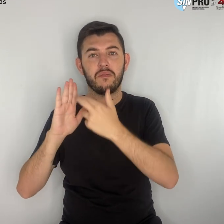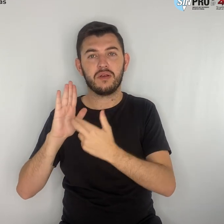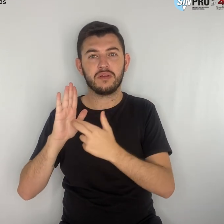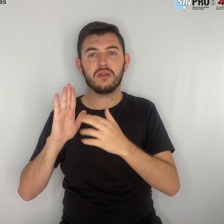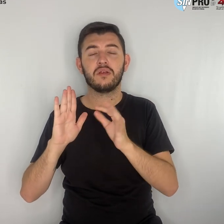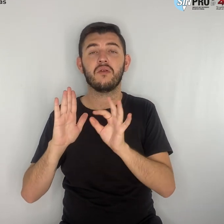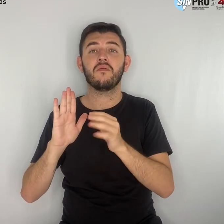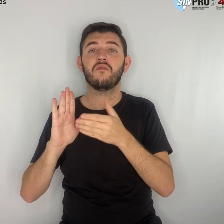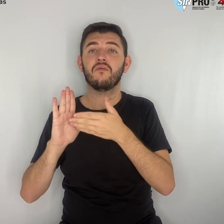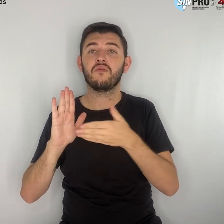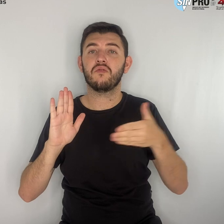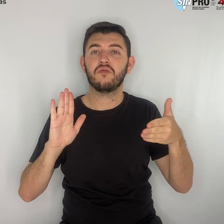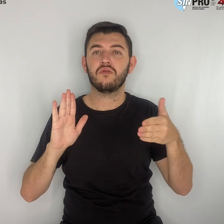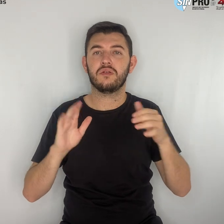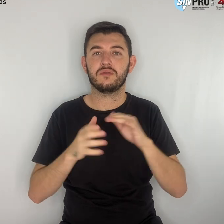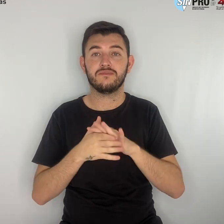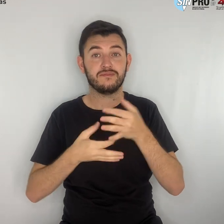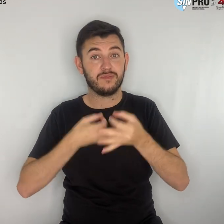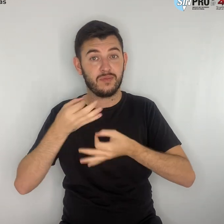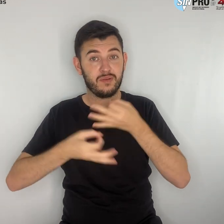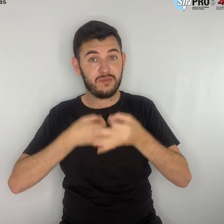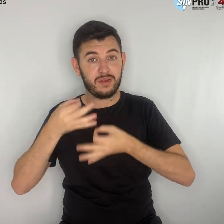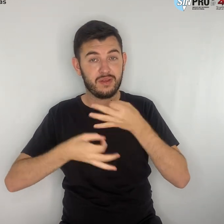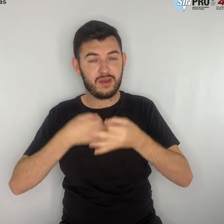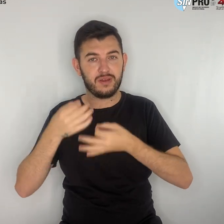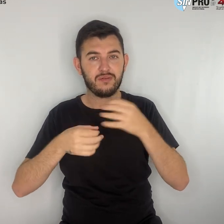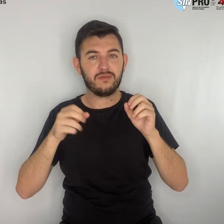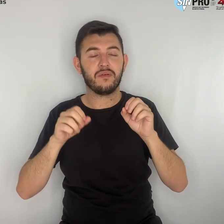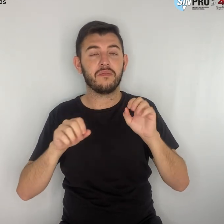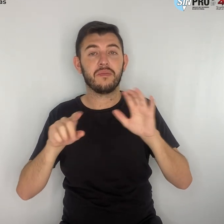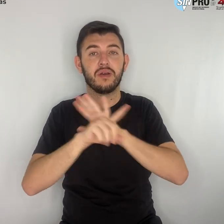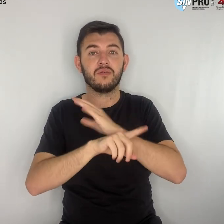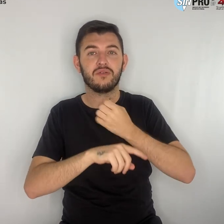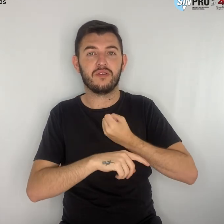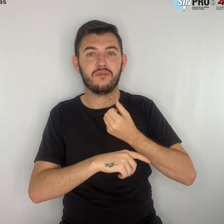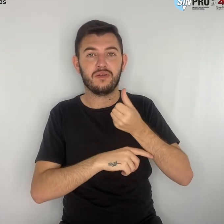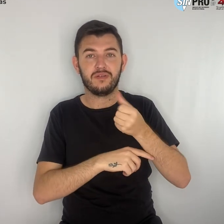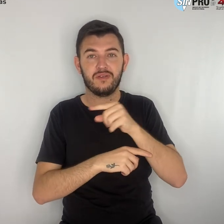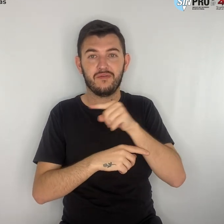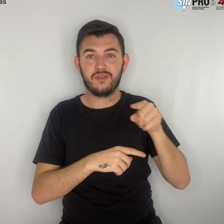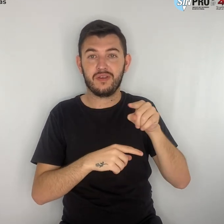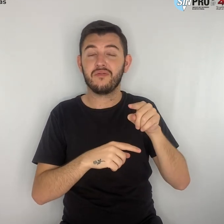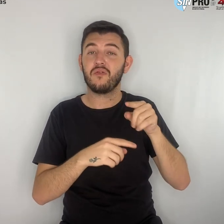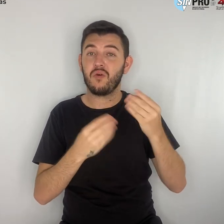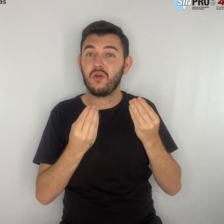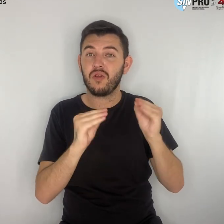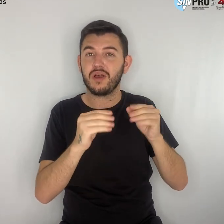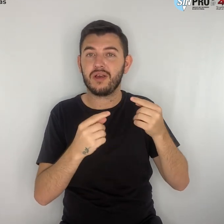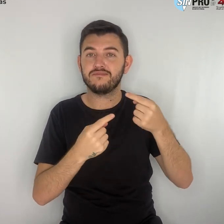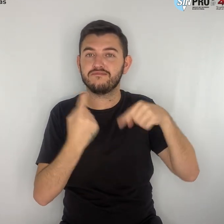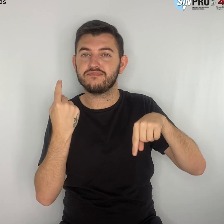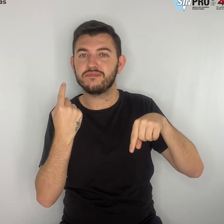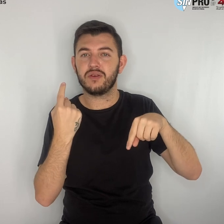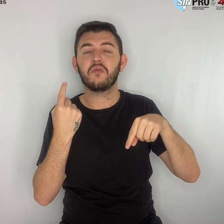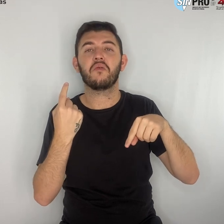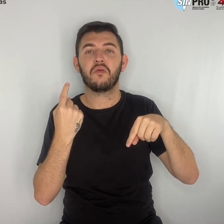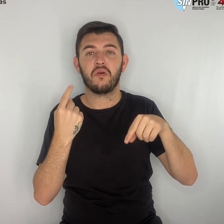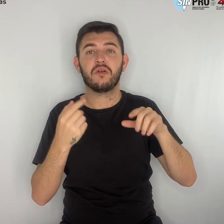questão 6. Marcar discordo da proposição. Copie e cole o texto abaixo. A